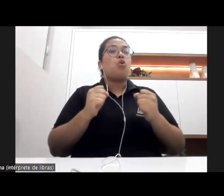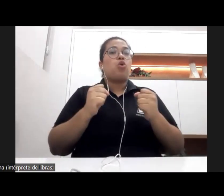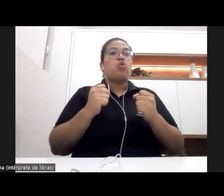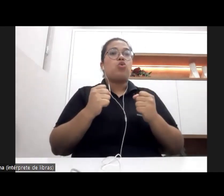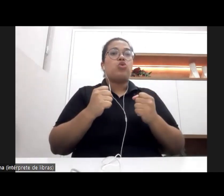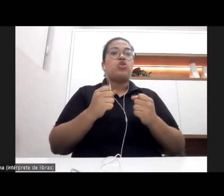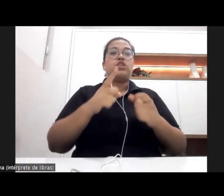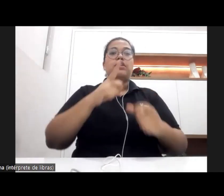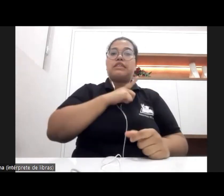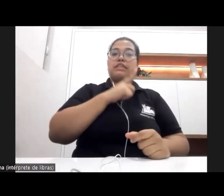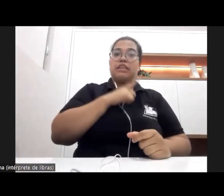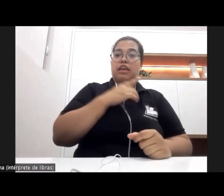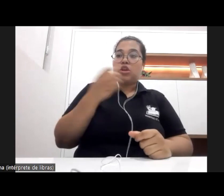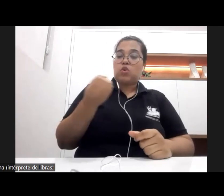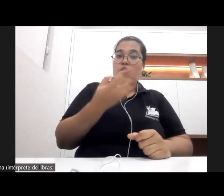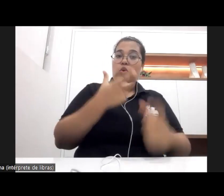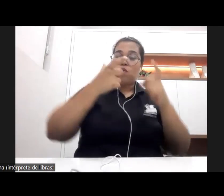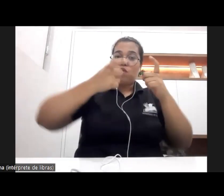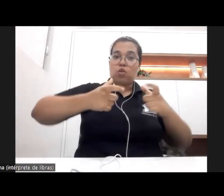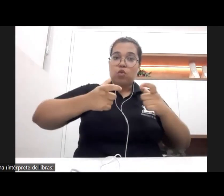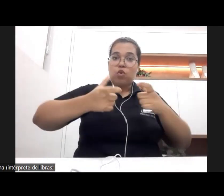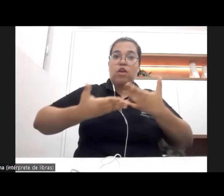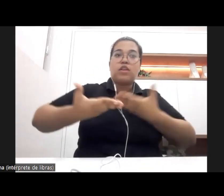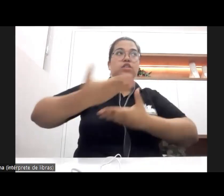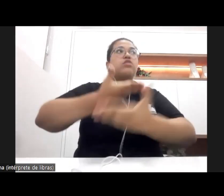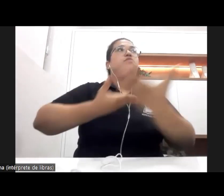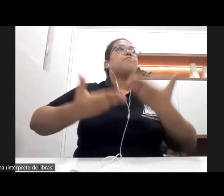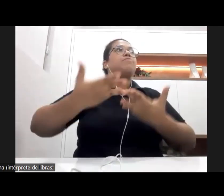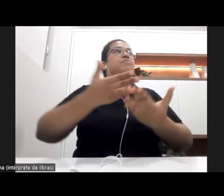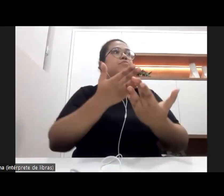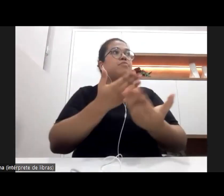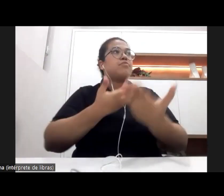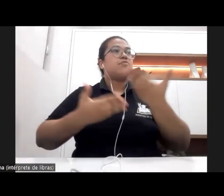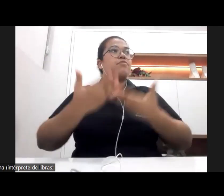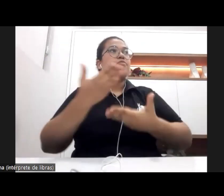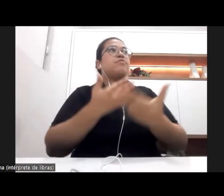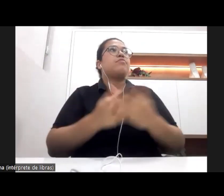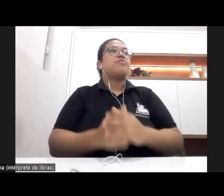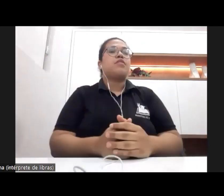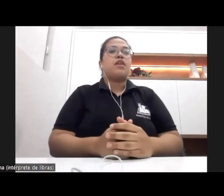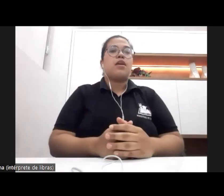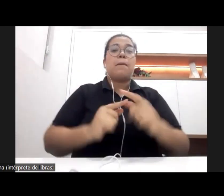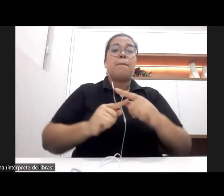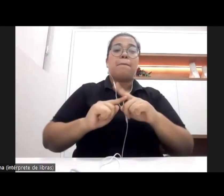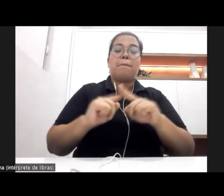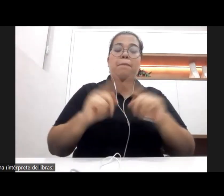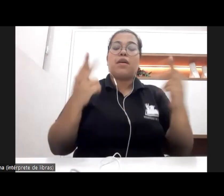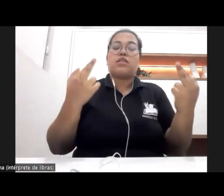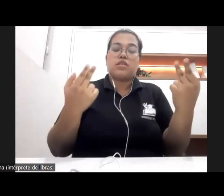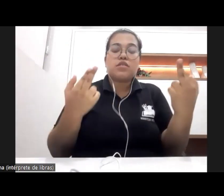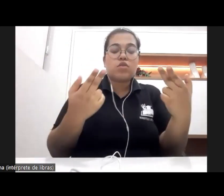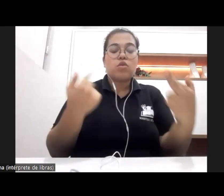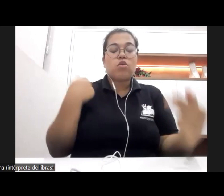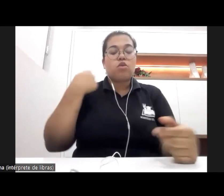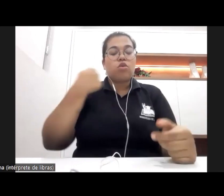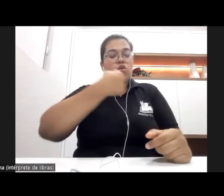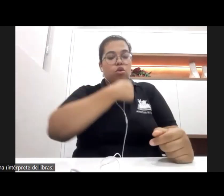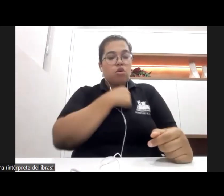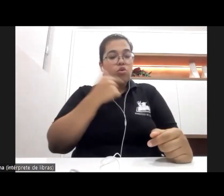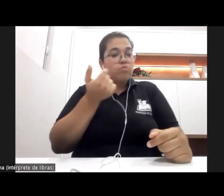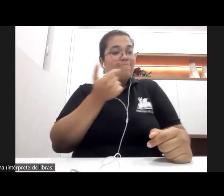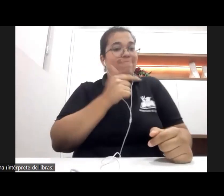num novo espaço de atuação. Mas, ao mesmo tempo, nós não temos o pleno